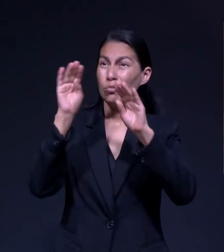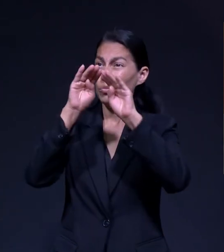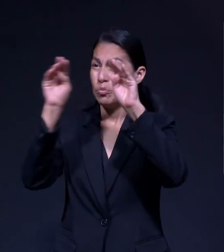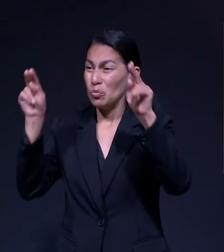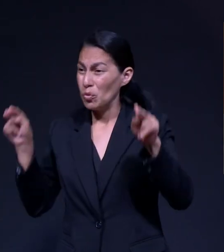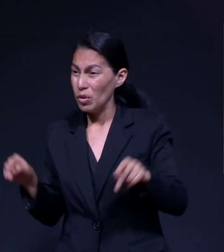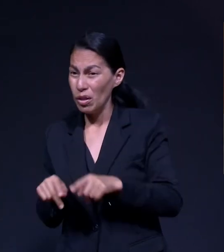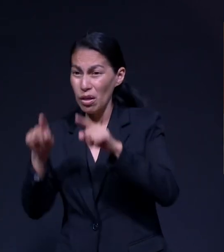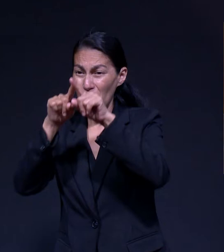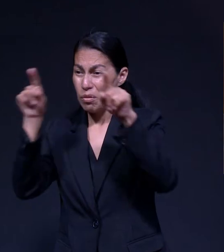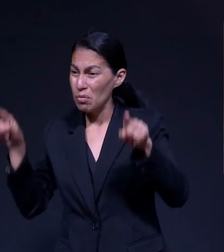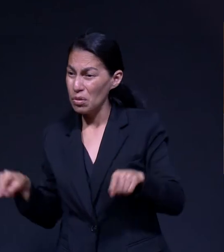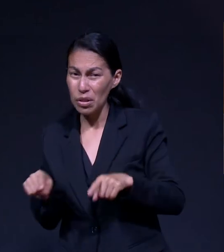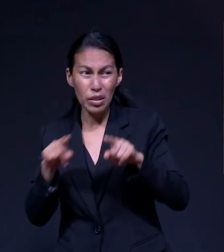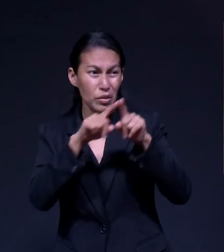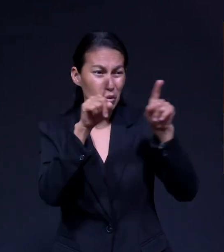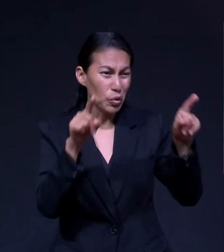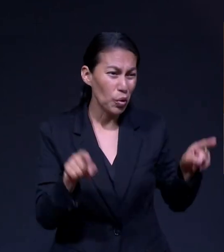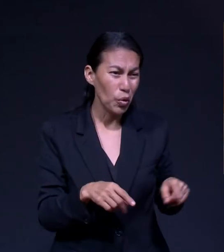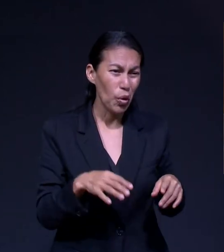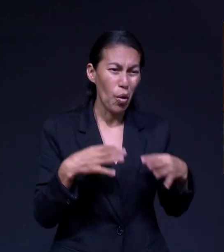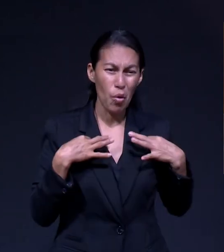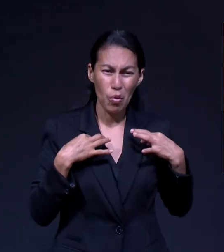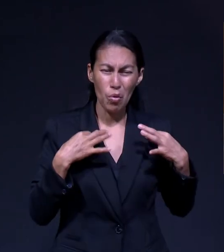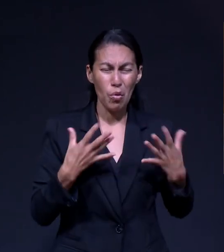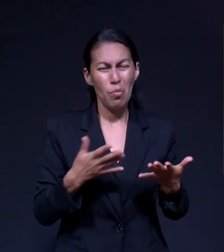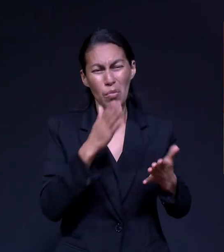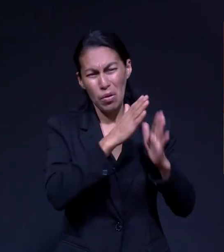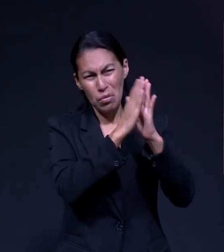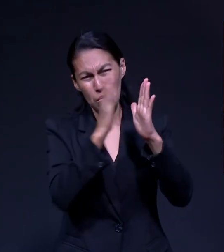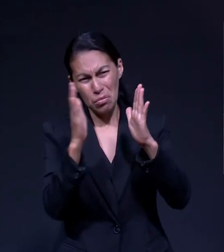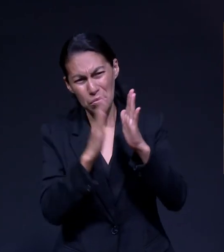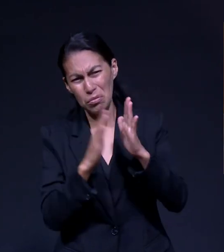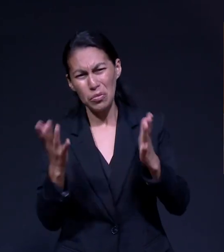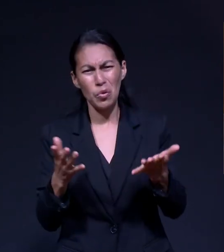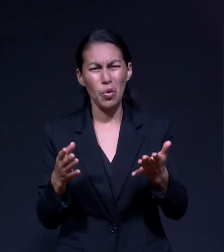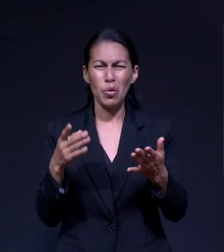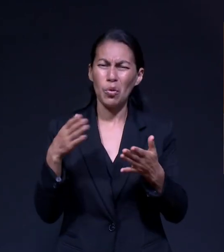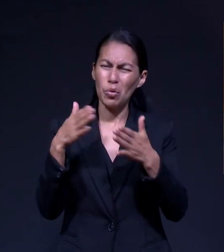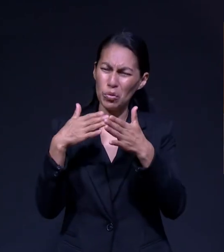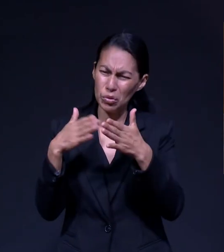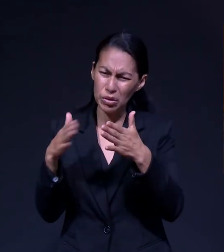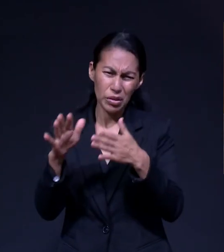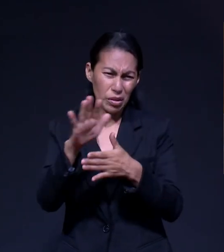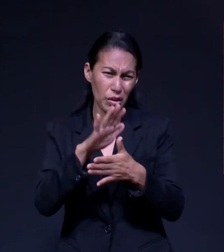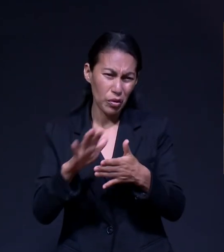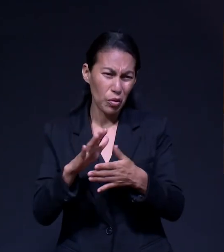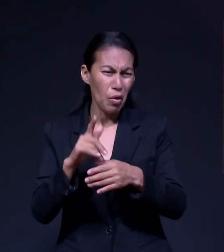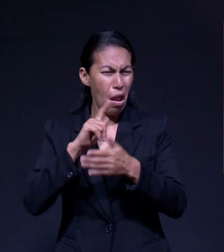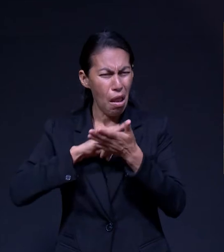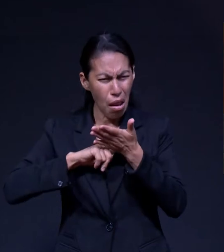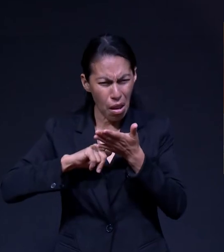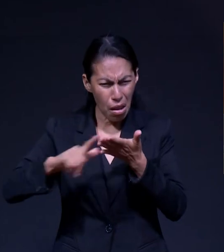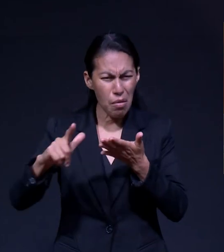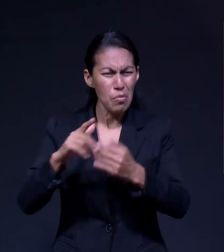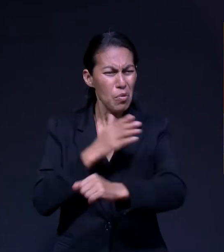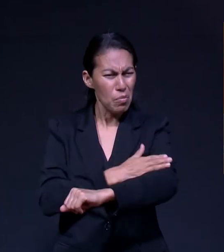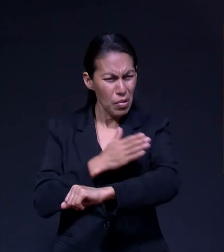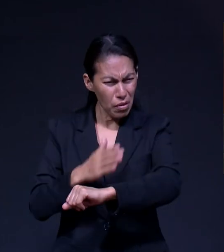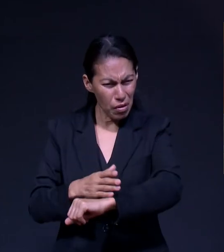bichos No hubiese que estar fumigando Y que pueda haberle higiene suficiente Para todo lo que se hace en la cocina Debió haber pedido otros